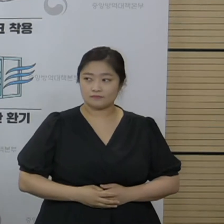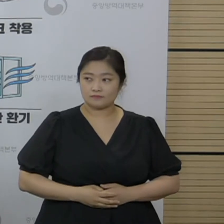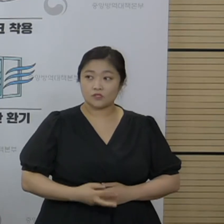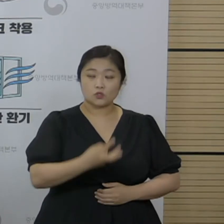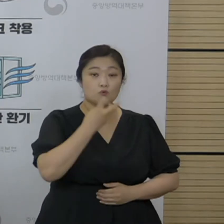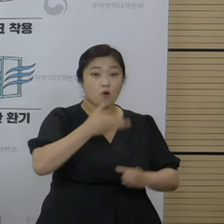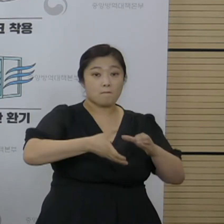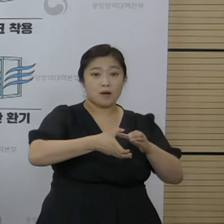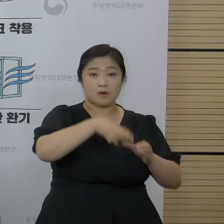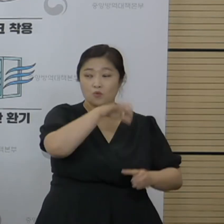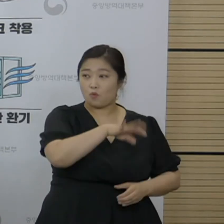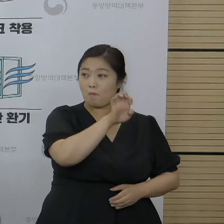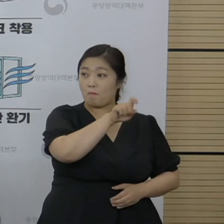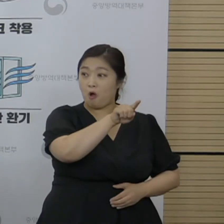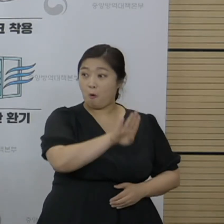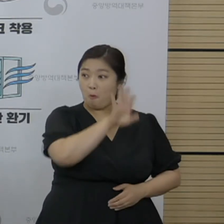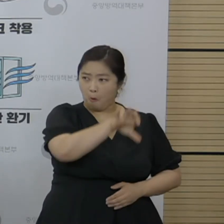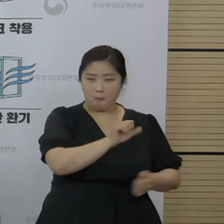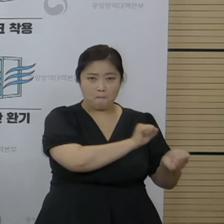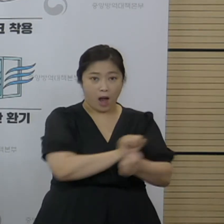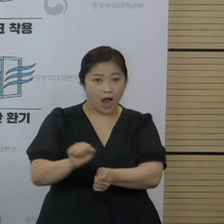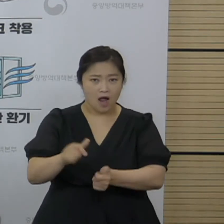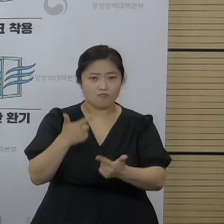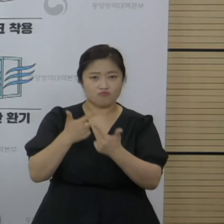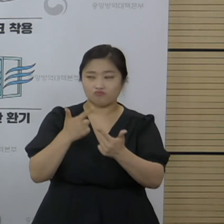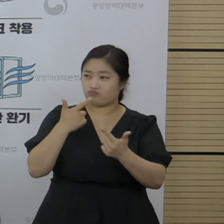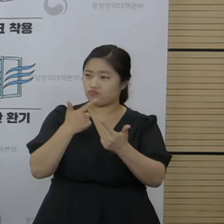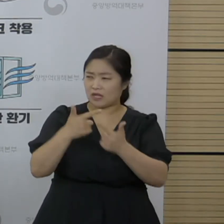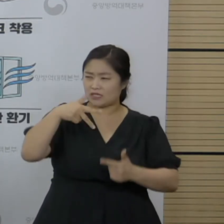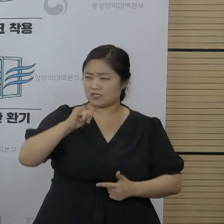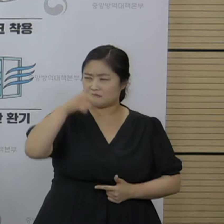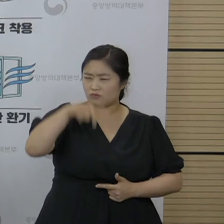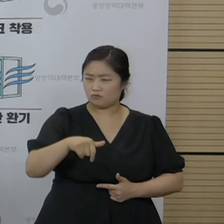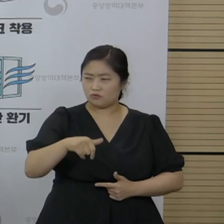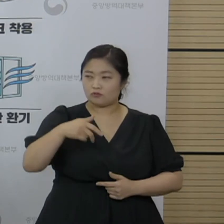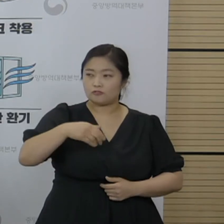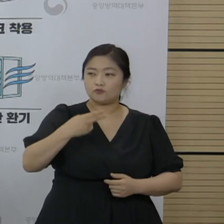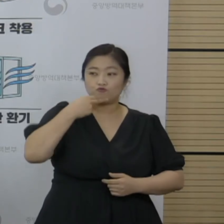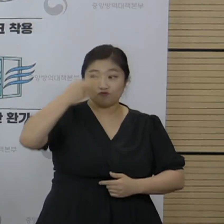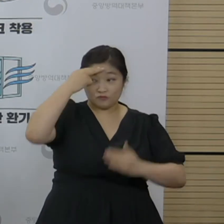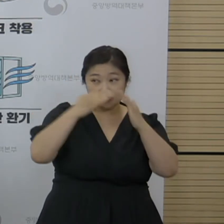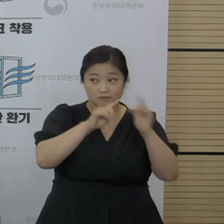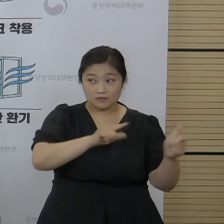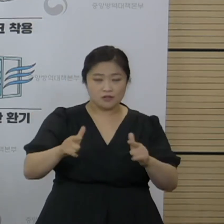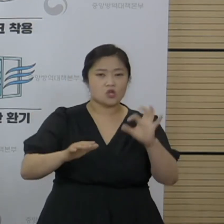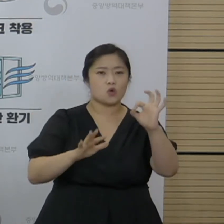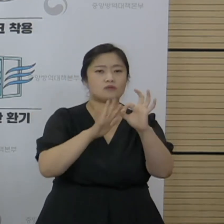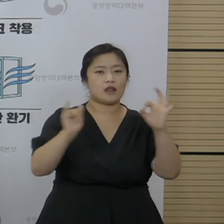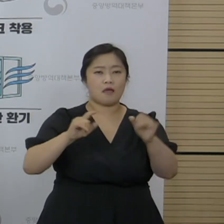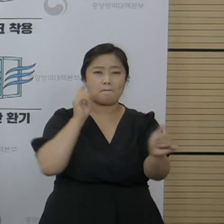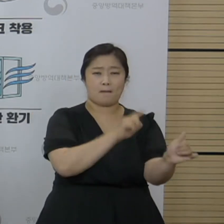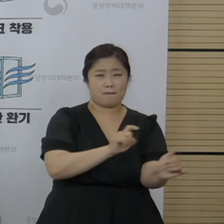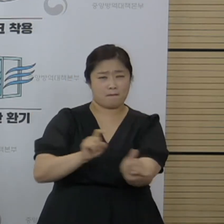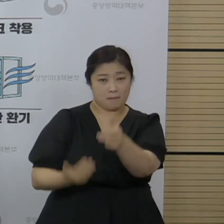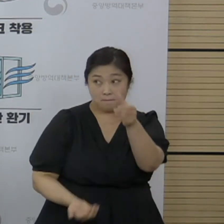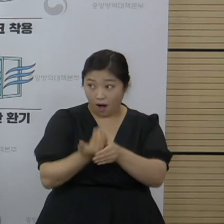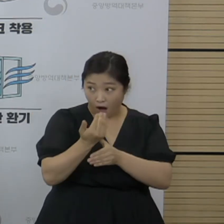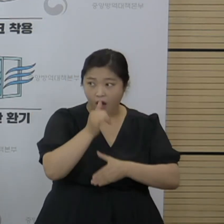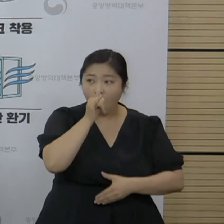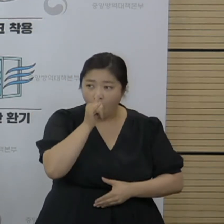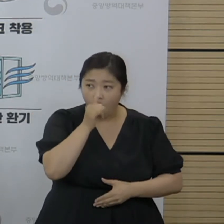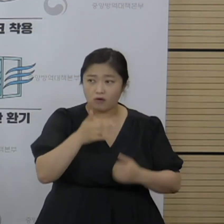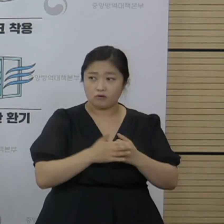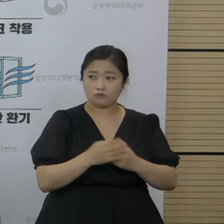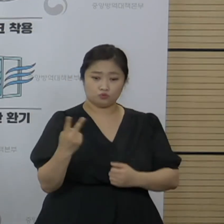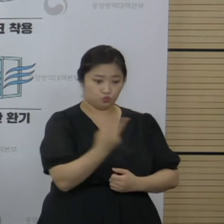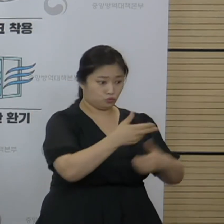서울 마포구 펍에서 전파되어서 부산 진구 감성주점과 관련해서 10명의 확진자가 발생했다고 설명했는데